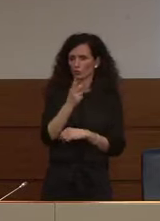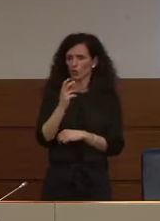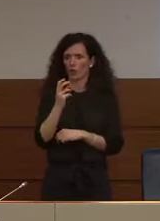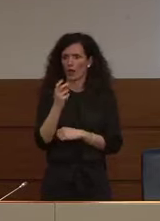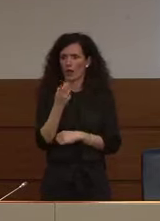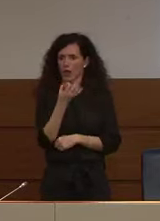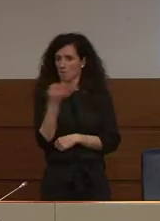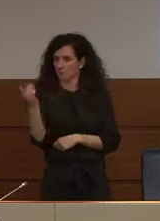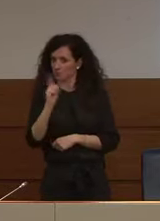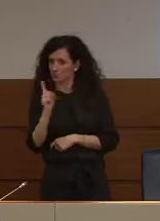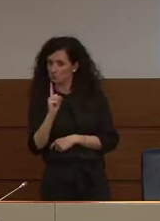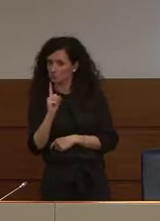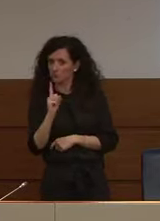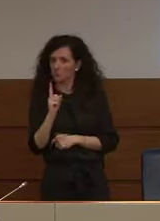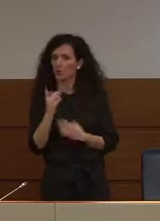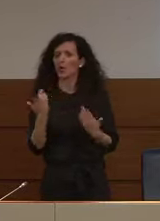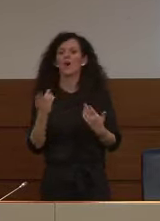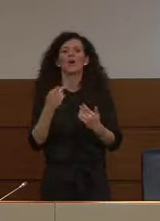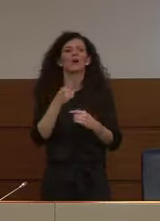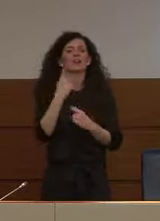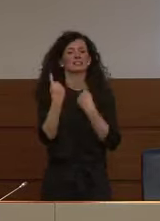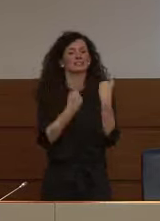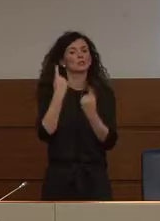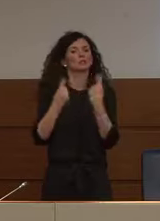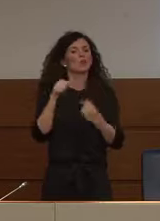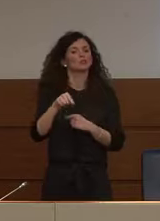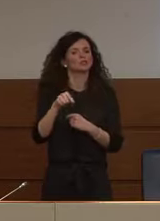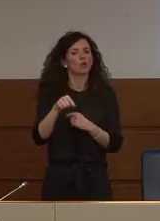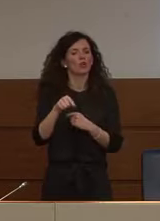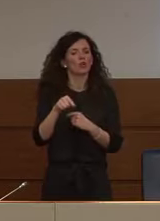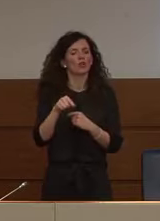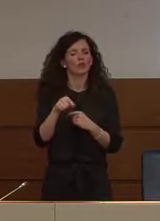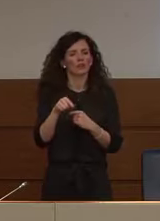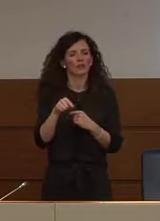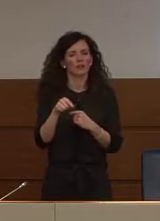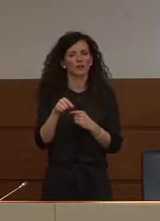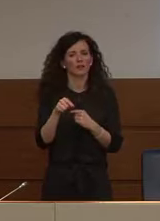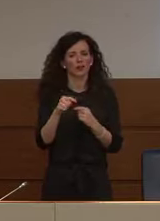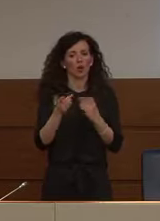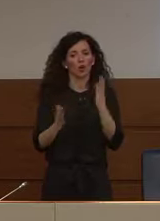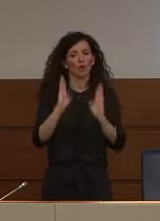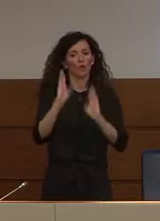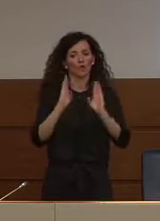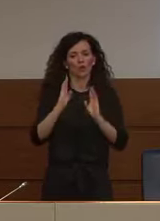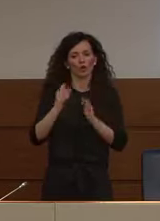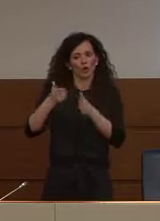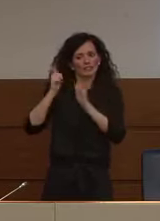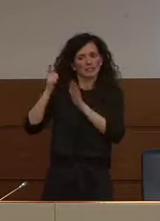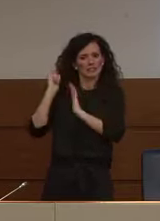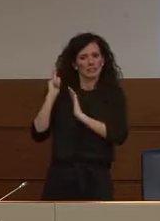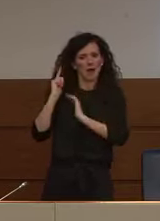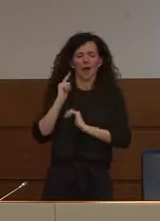anomalo rispetto a quella che era la situazione di un paio di settimane fa